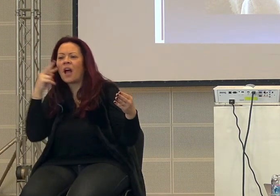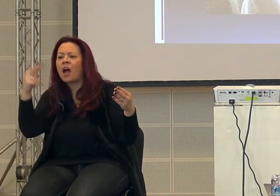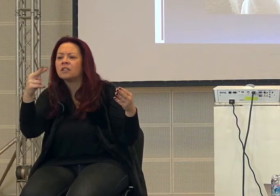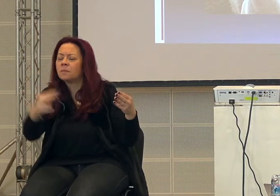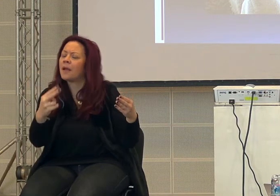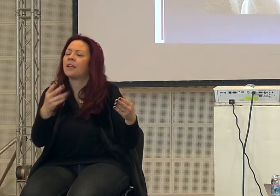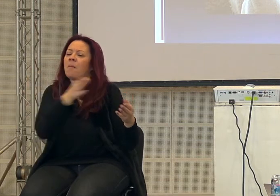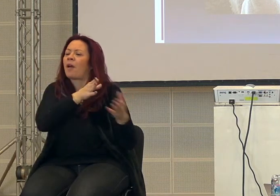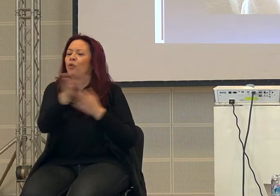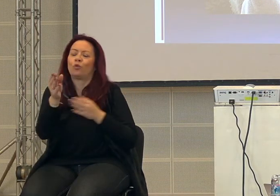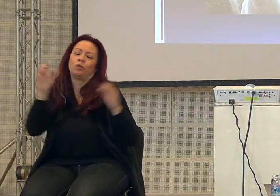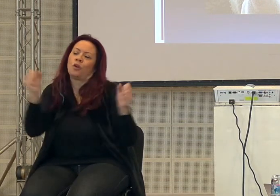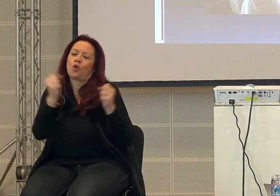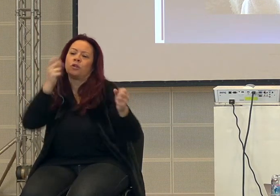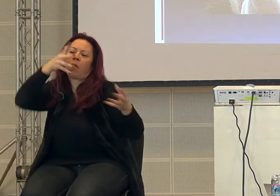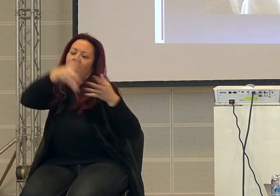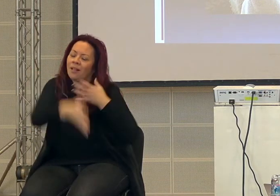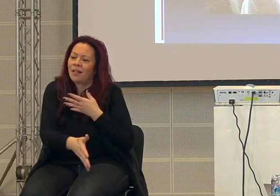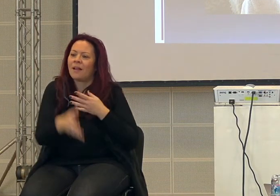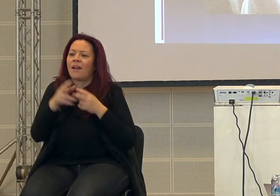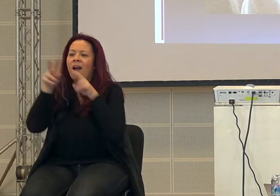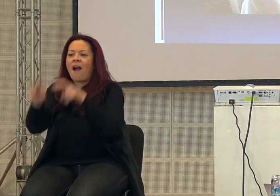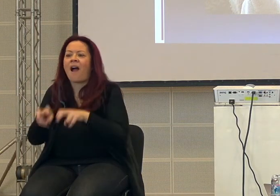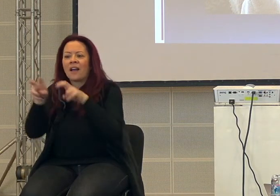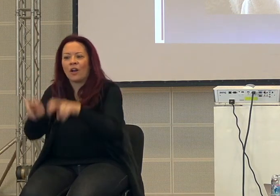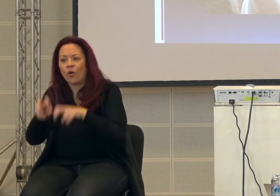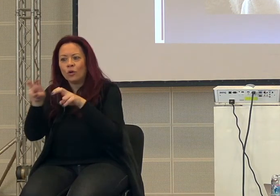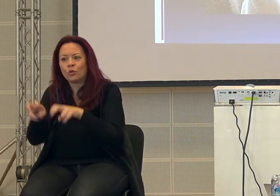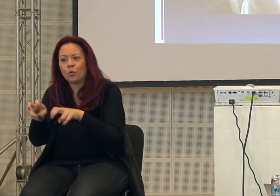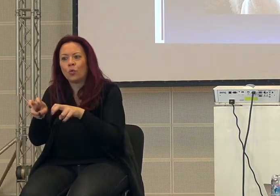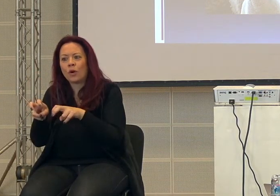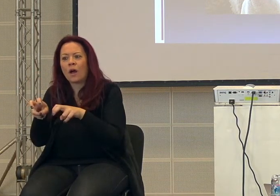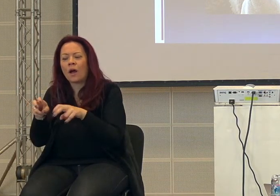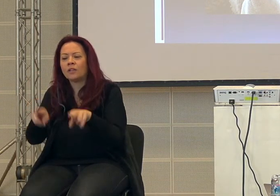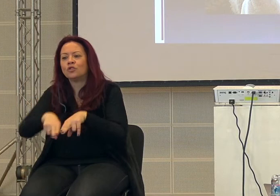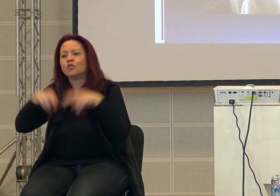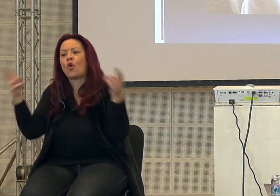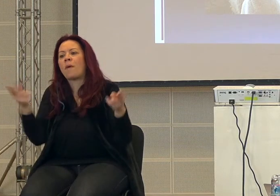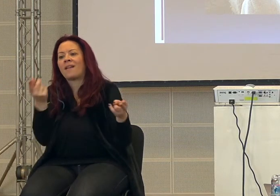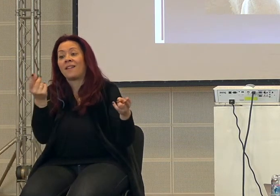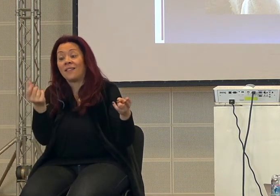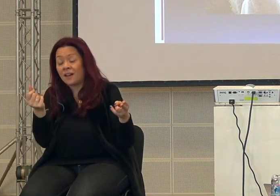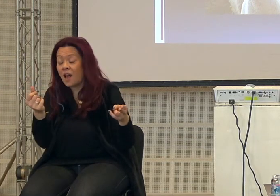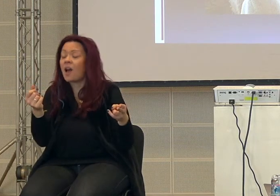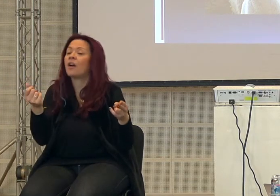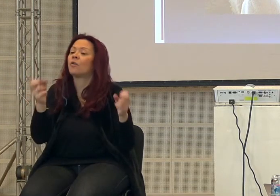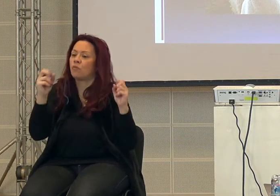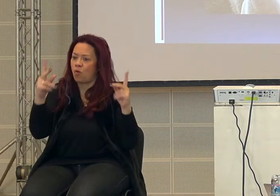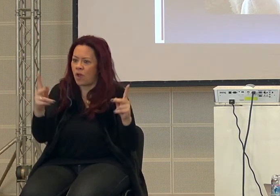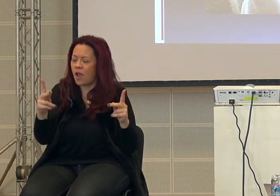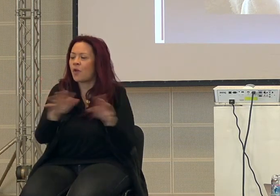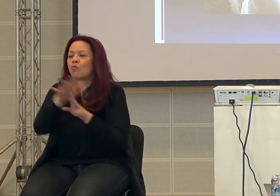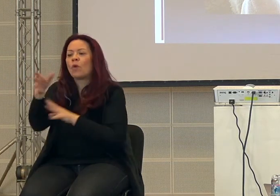non si può entrare. L'agricoltura quindi è la scoperta del denaro, l'altra scoperta, l'altra